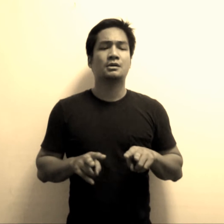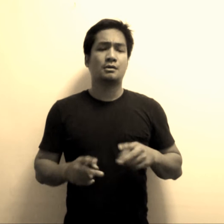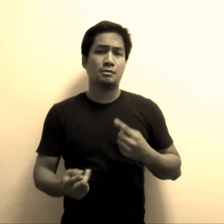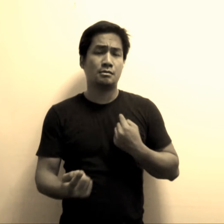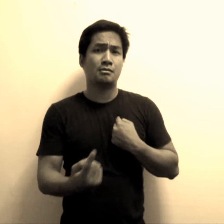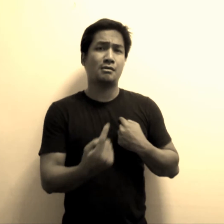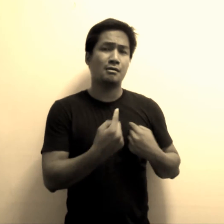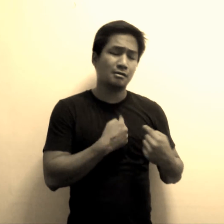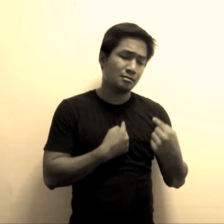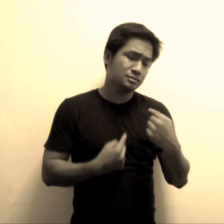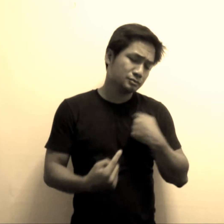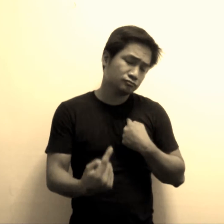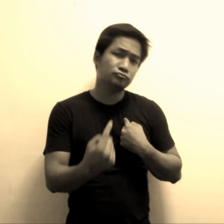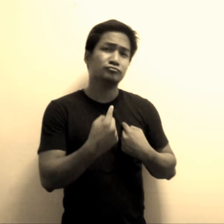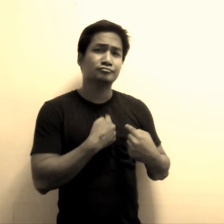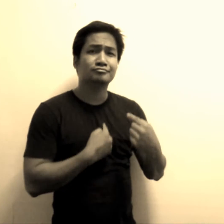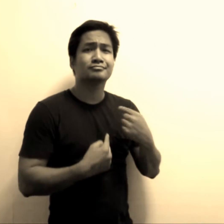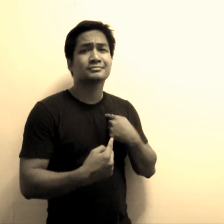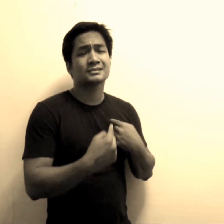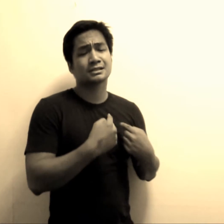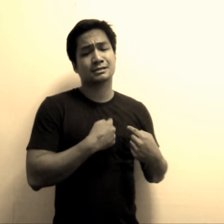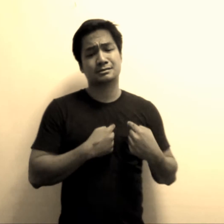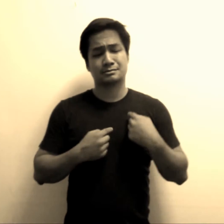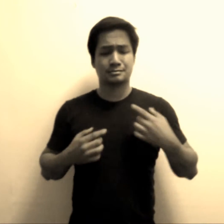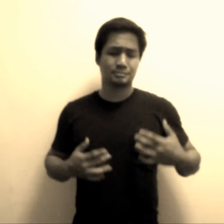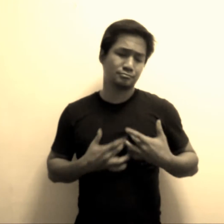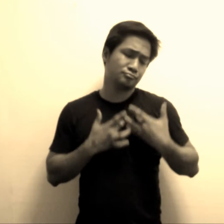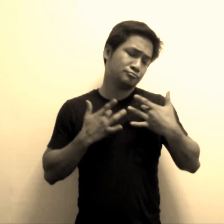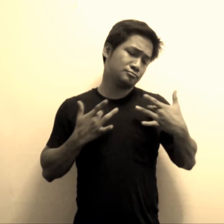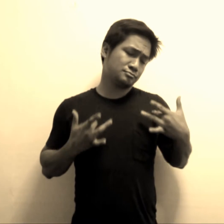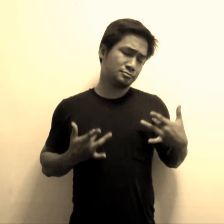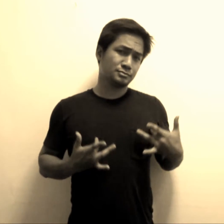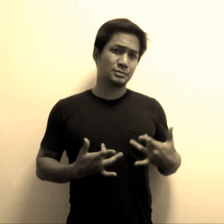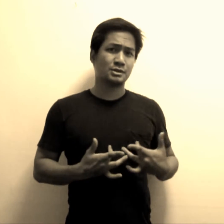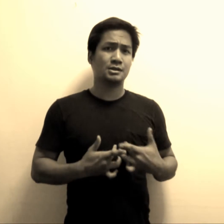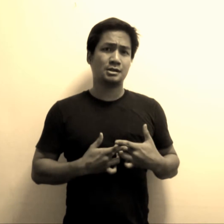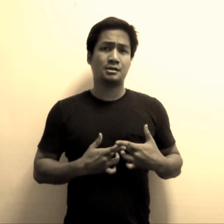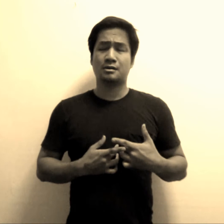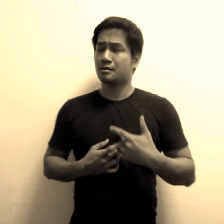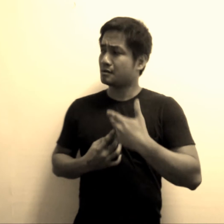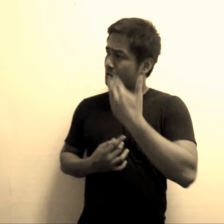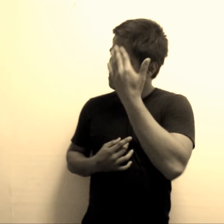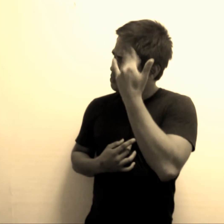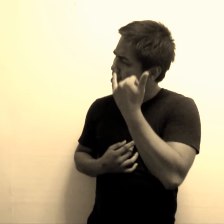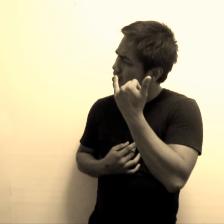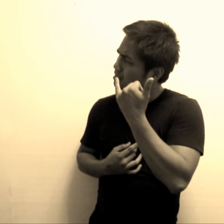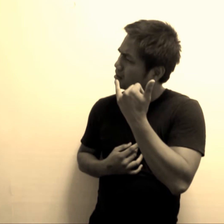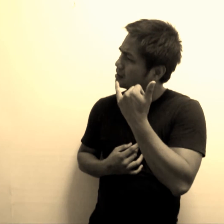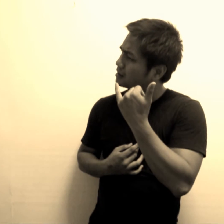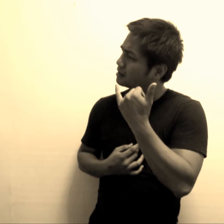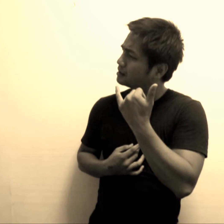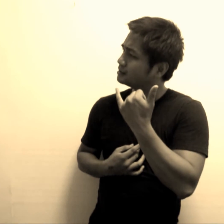Nagsakit ang akundukhan Uy inday kay nganuman